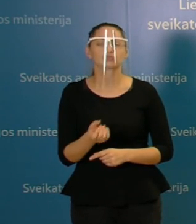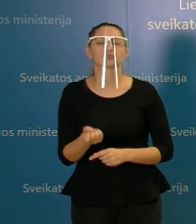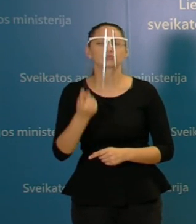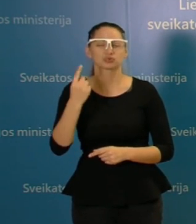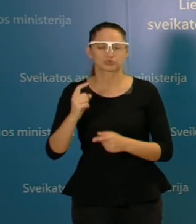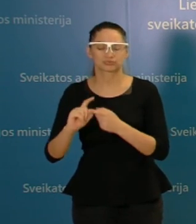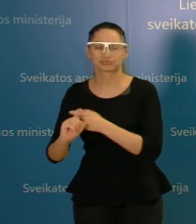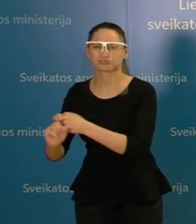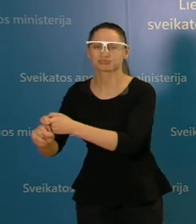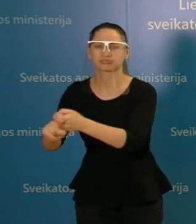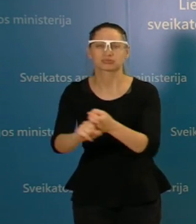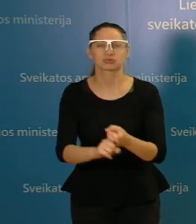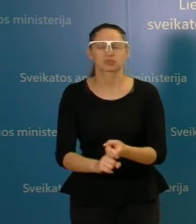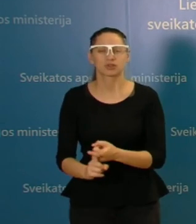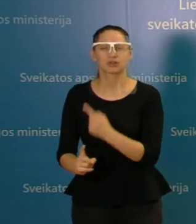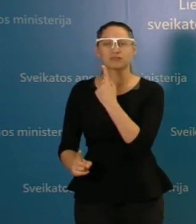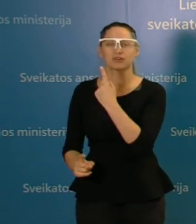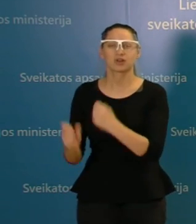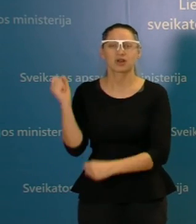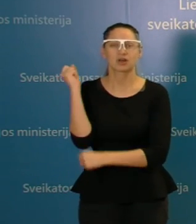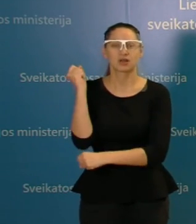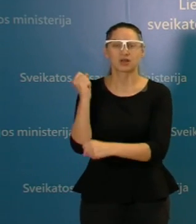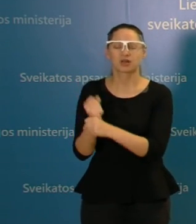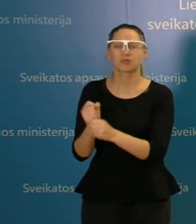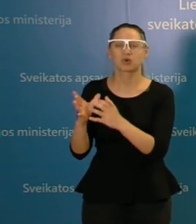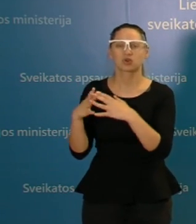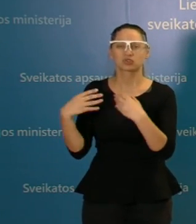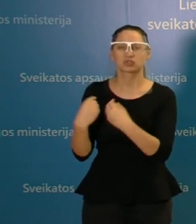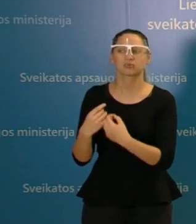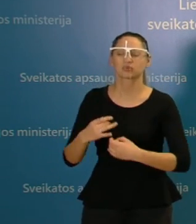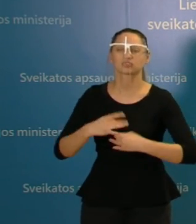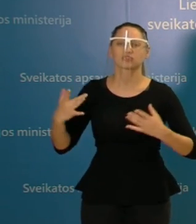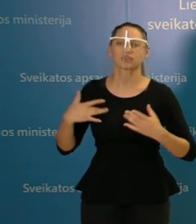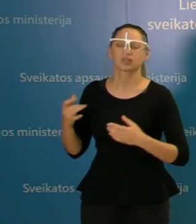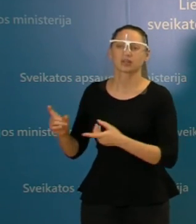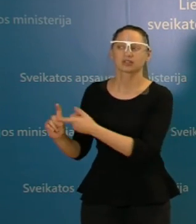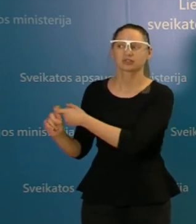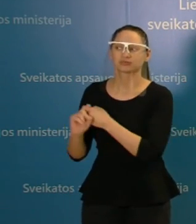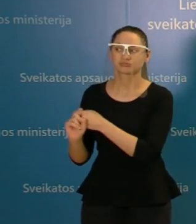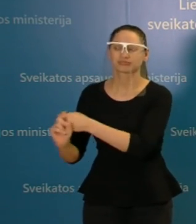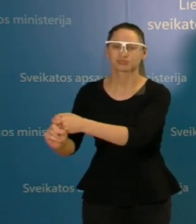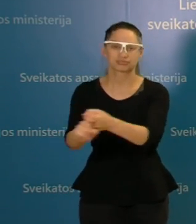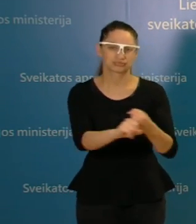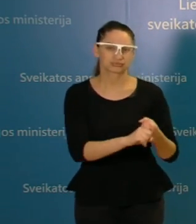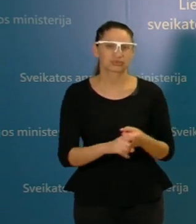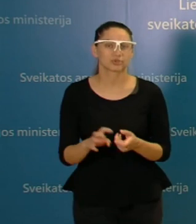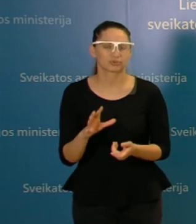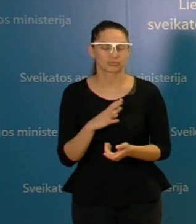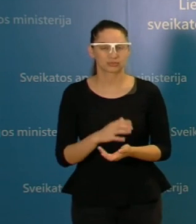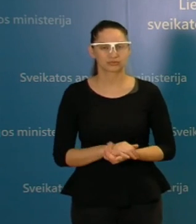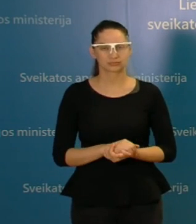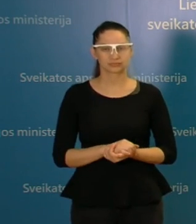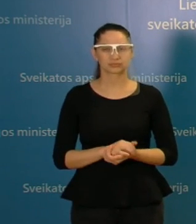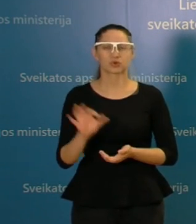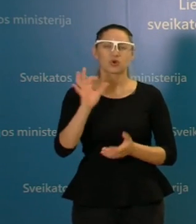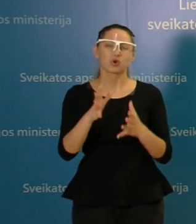vieno darbuotojo vyko šeimo šventė ir tokiu būdu buvo įneštas virusas iš jos laugos namus. Ir vėlgi, grįžtant prie